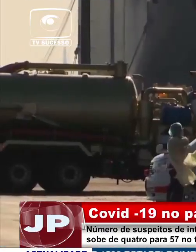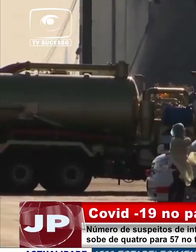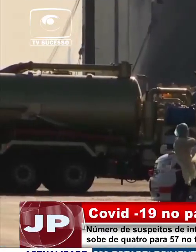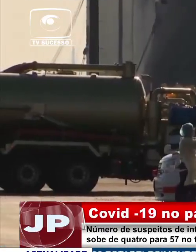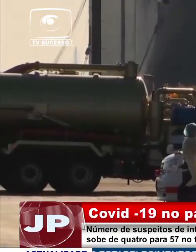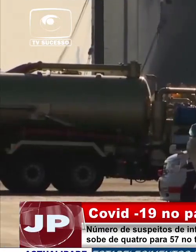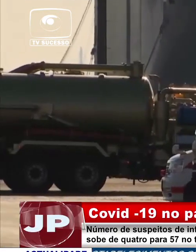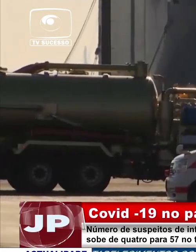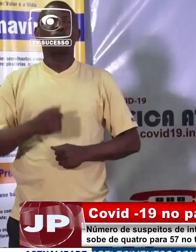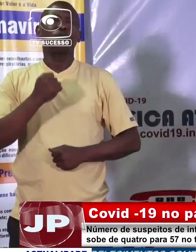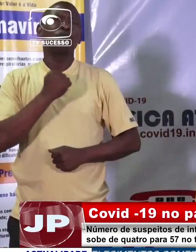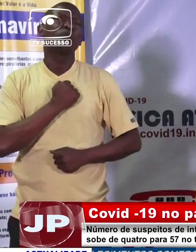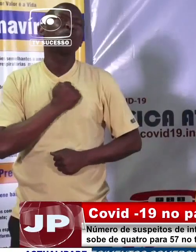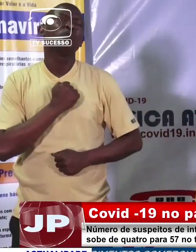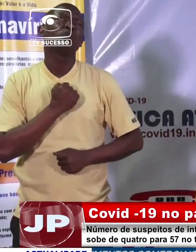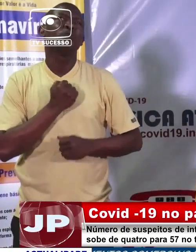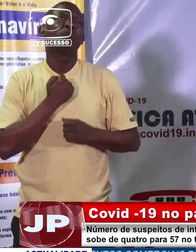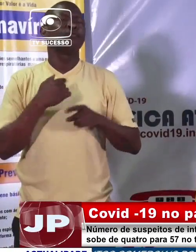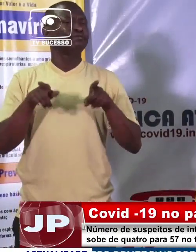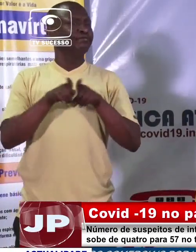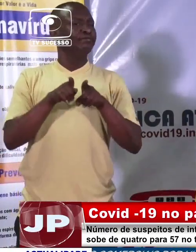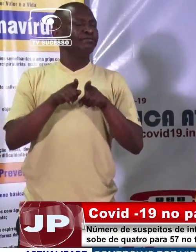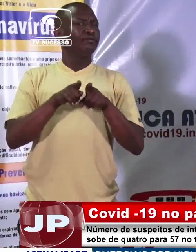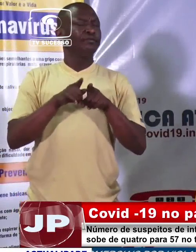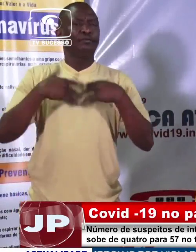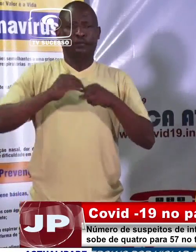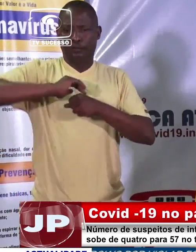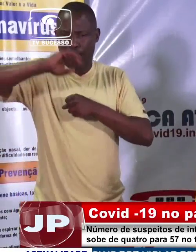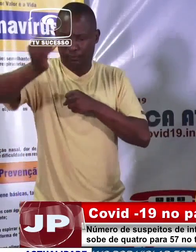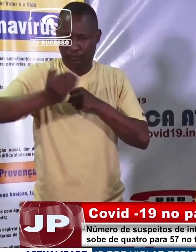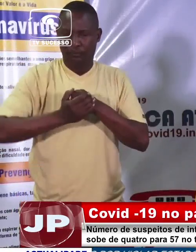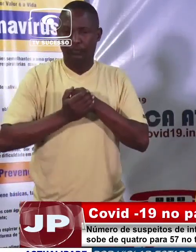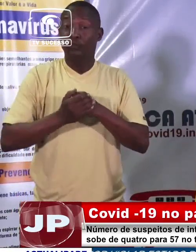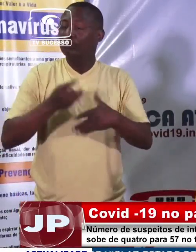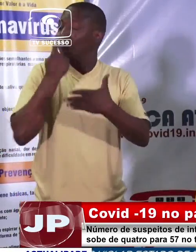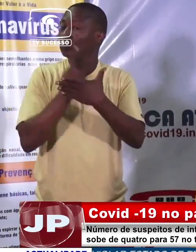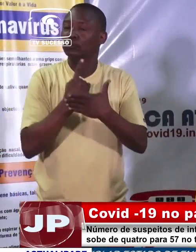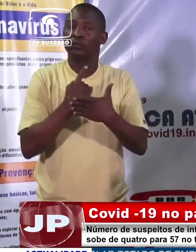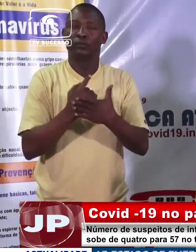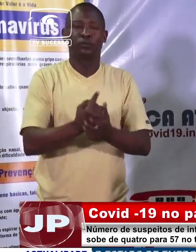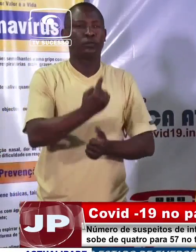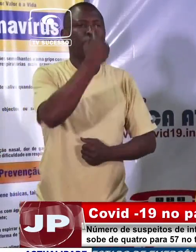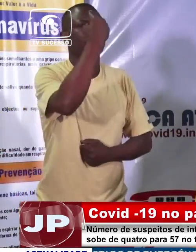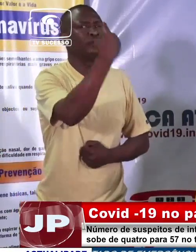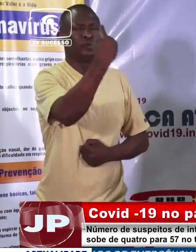Gostaria também de sublinhar a importância de cada um de nós reduzir